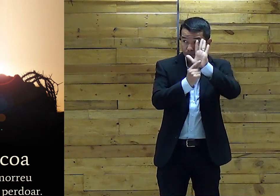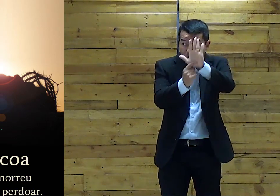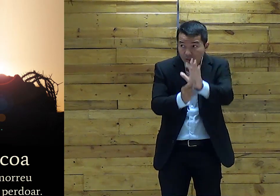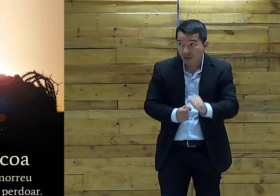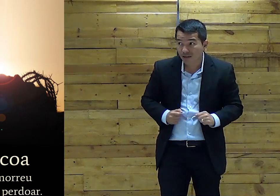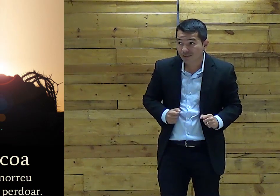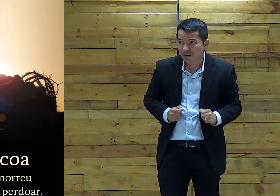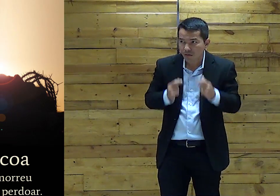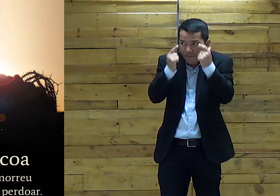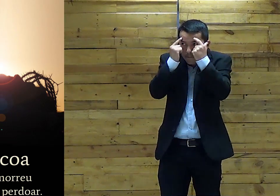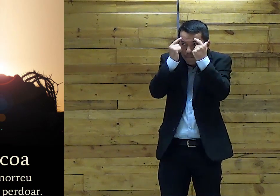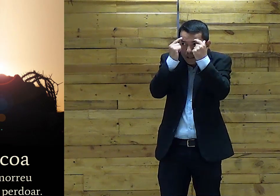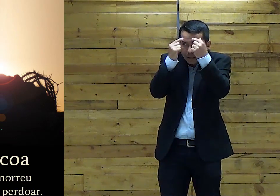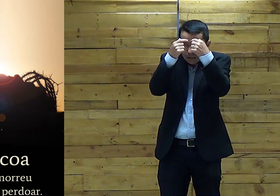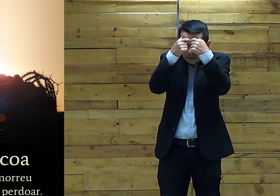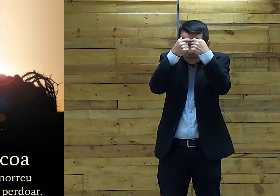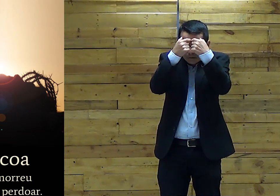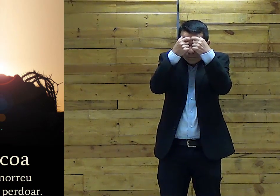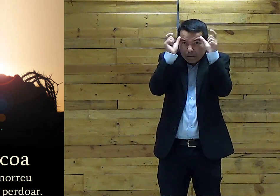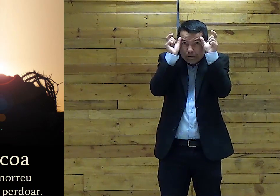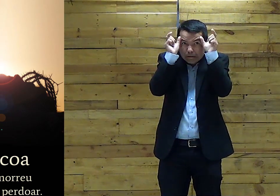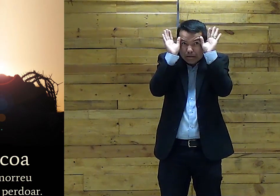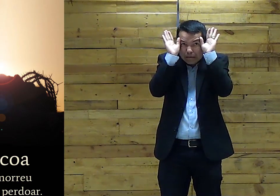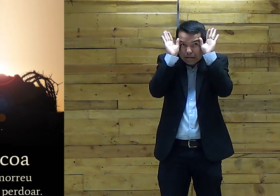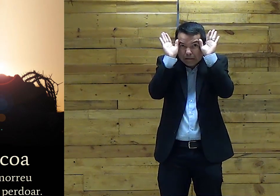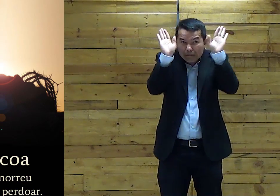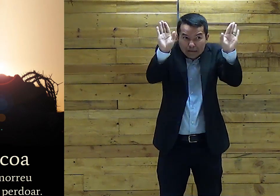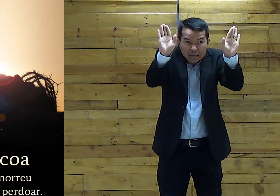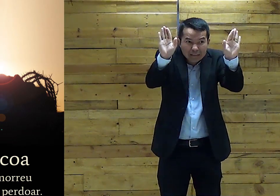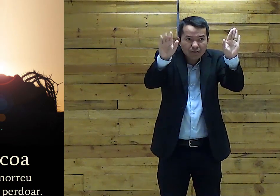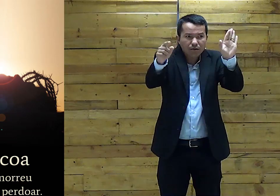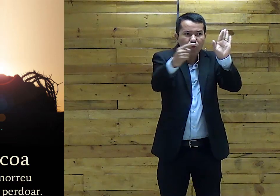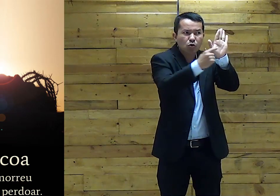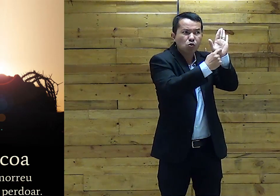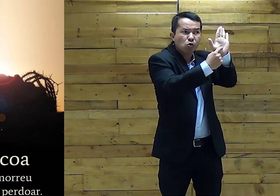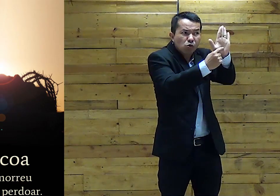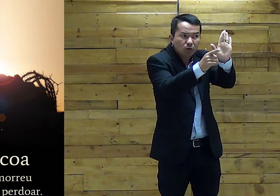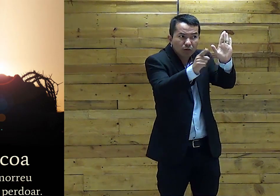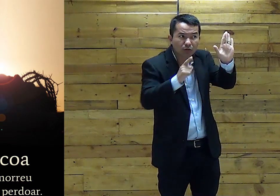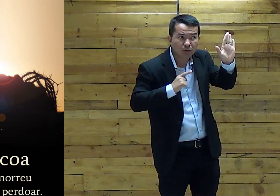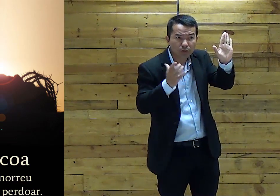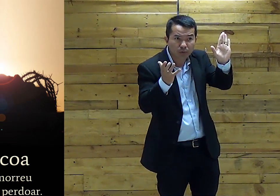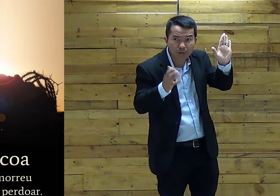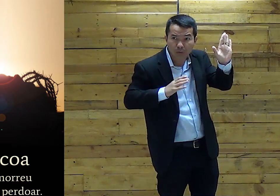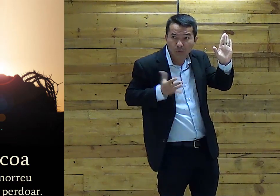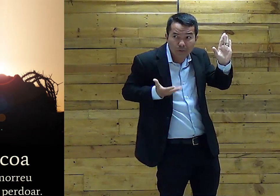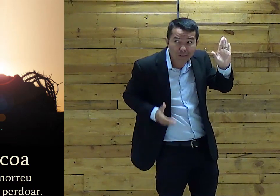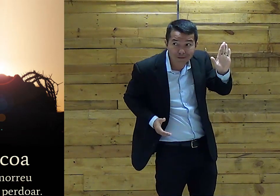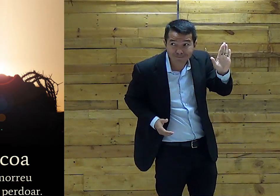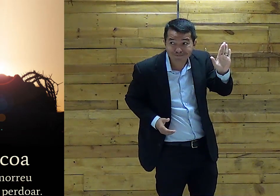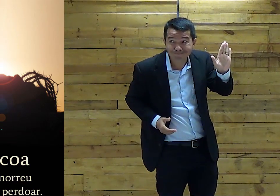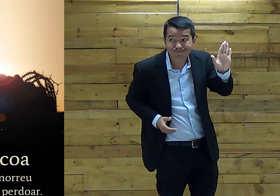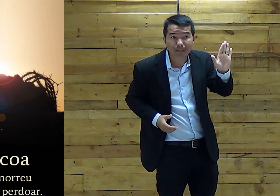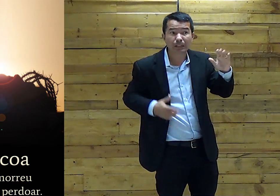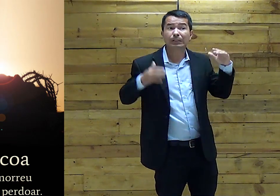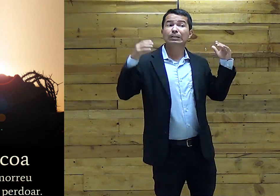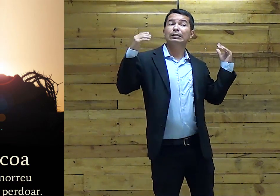Você tem esse desejo De abrir a sua mente Para que pessoas possam conhecer Por exemplo Você teria essa